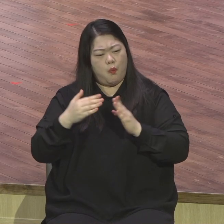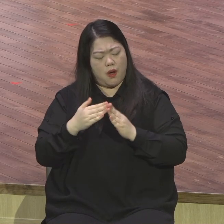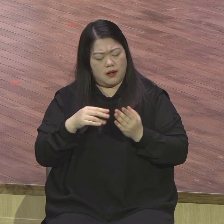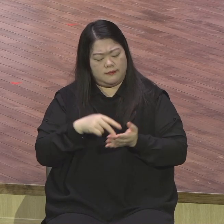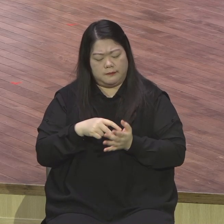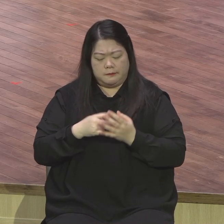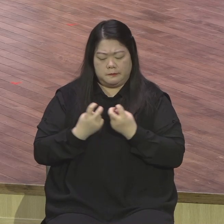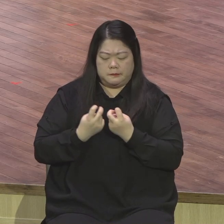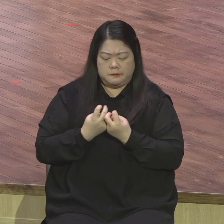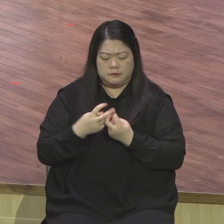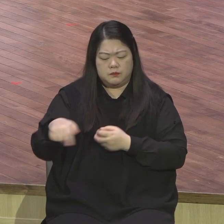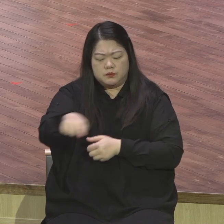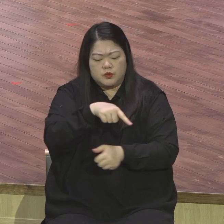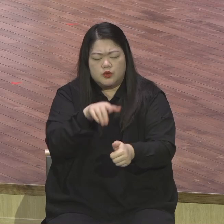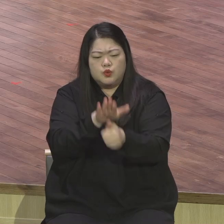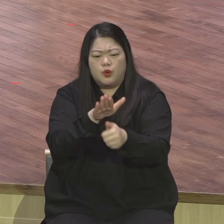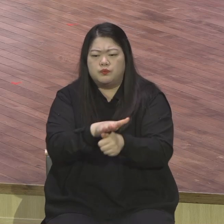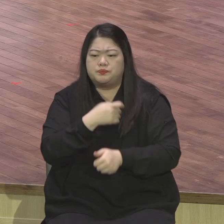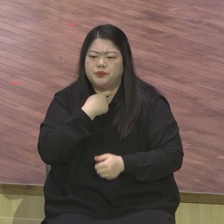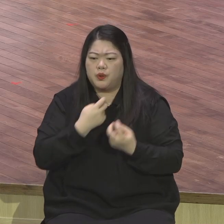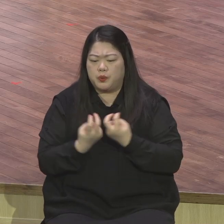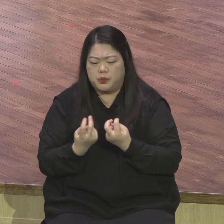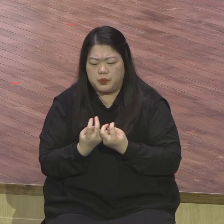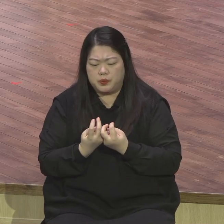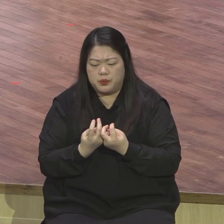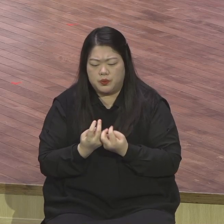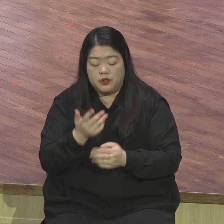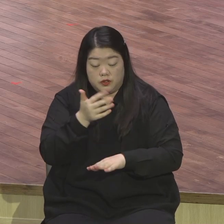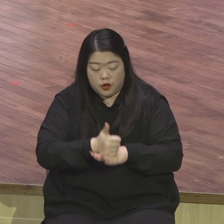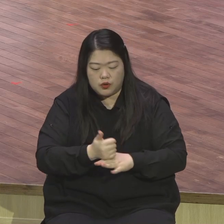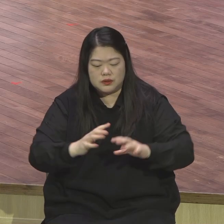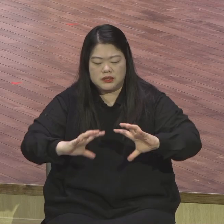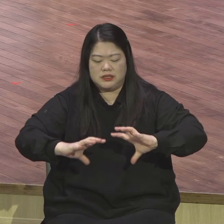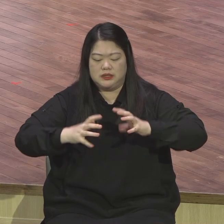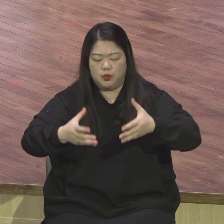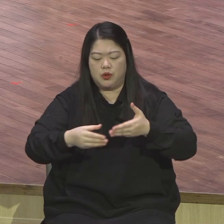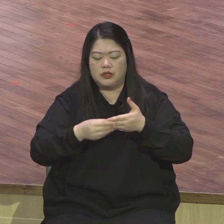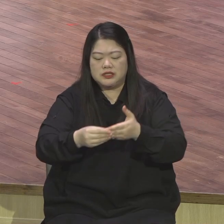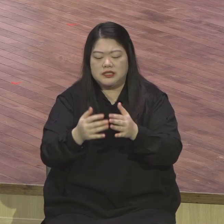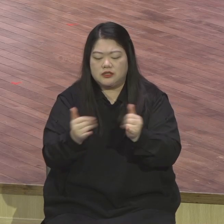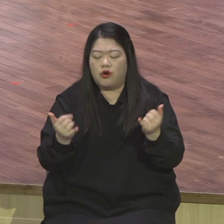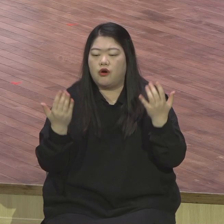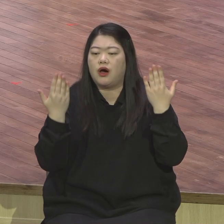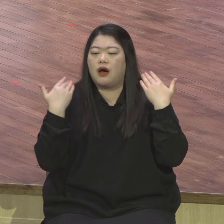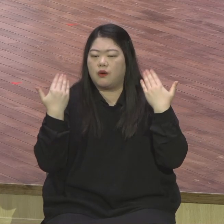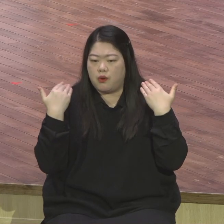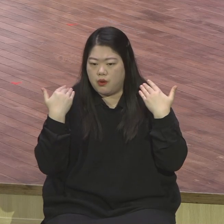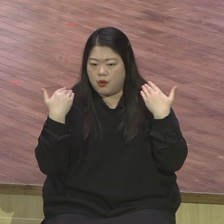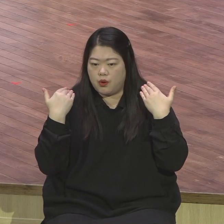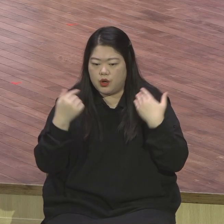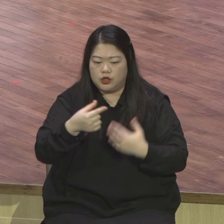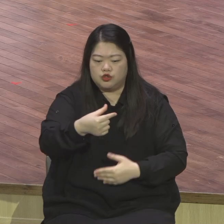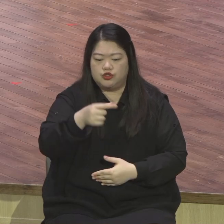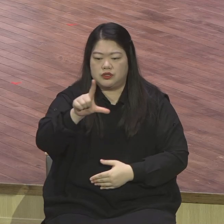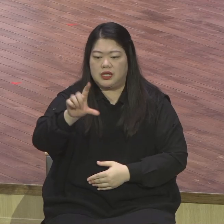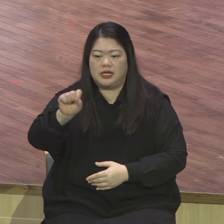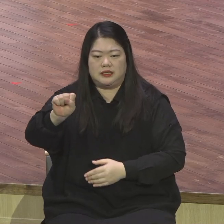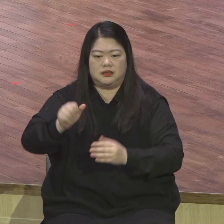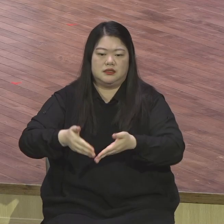글로벌 리드 학교 지금은 문제하지만 앞으로 리드가 될 수 있는 지도자가 될 수 있는 그런